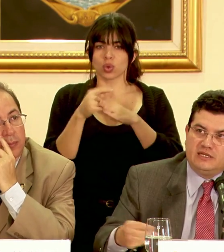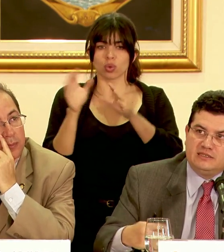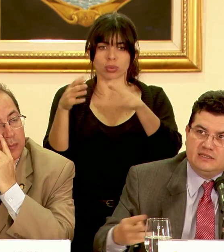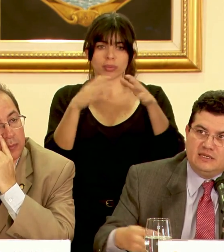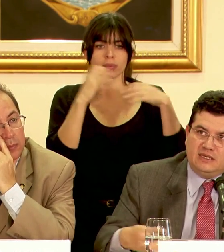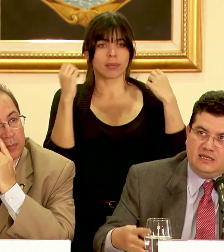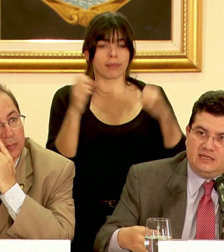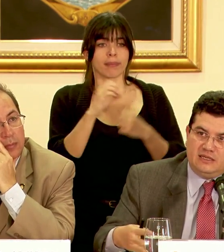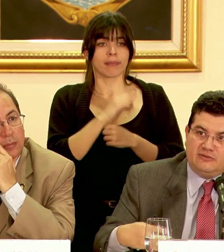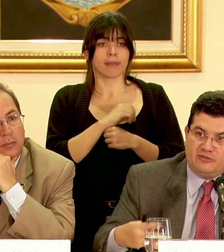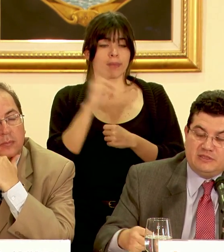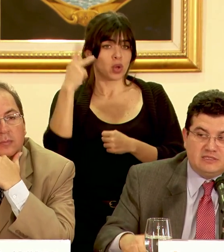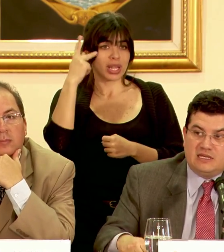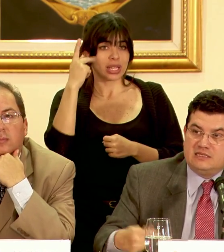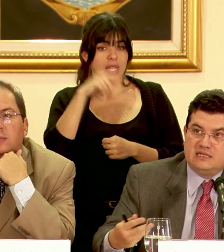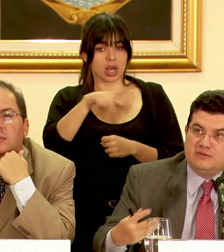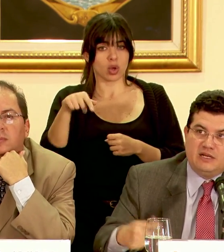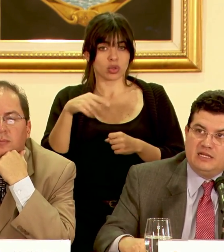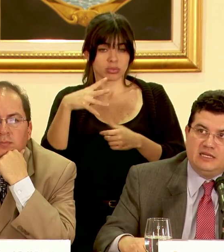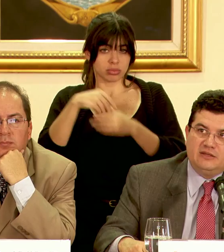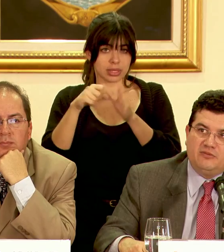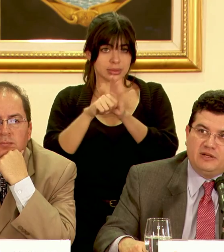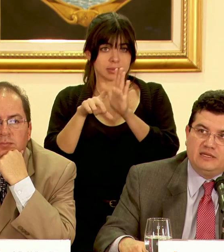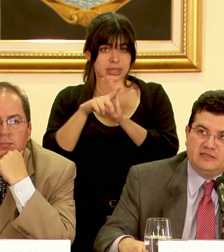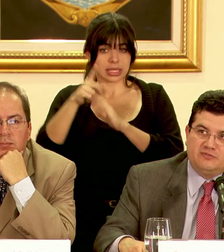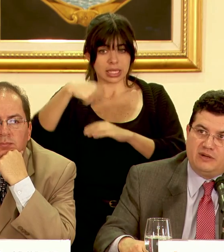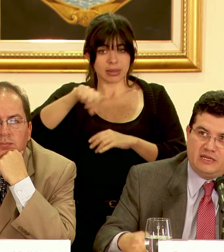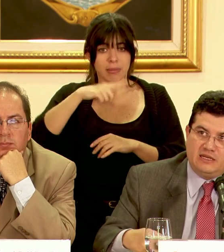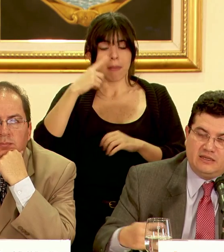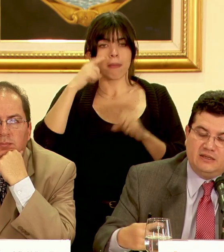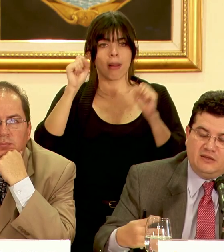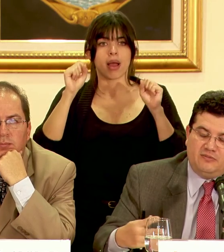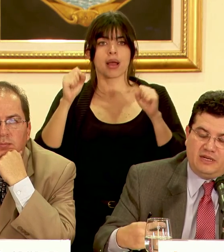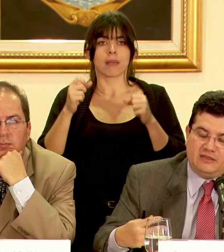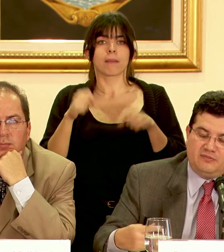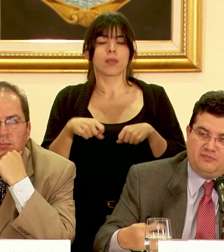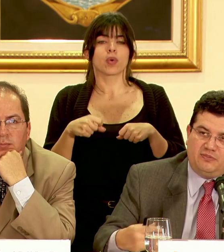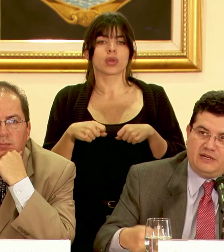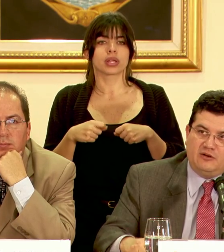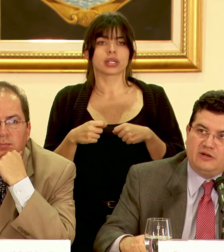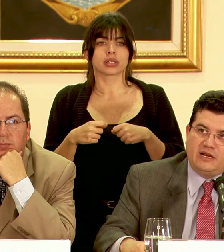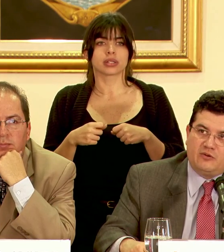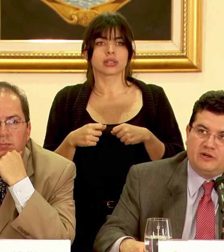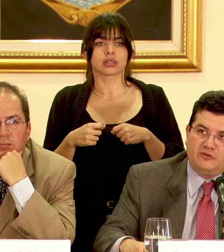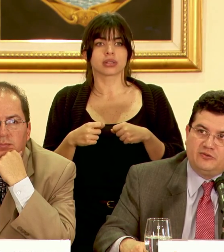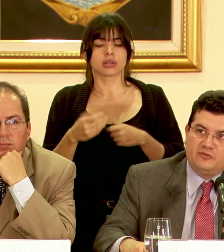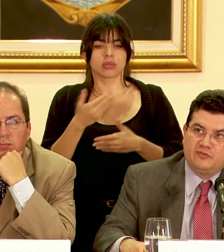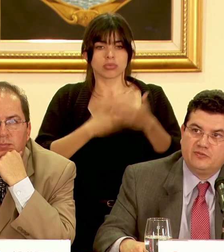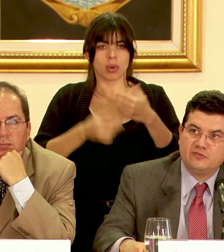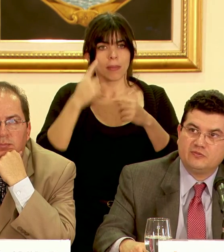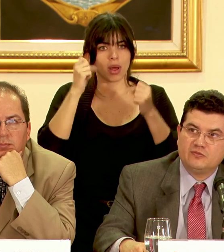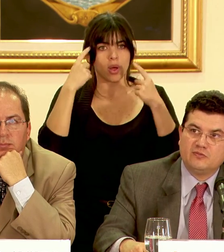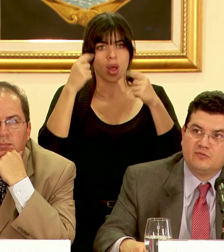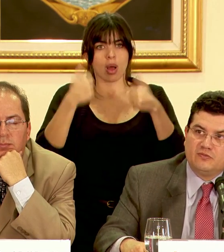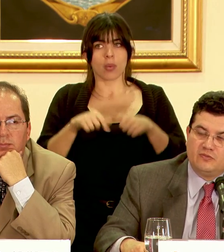políticas representadas en la asamblea legislativa para lograr acuerdos